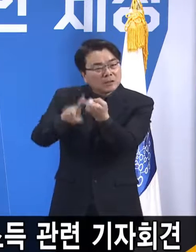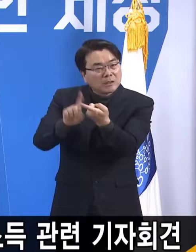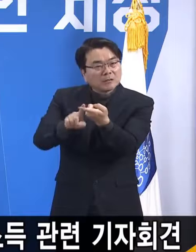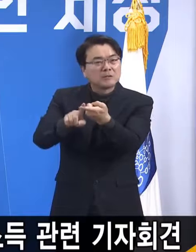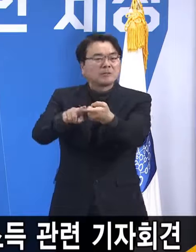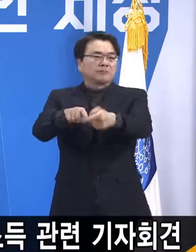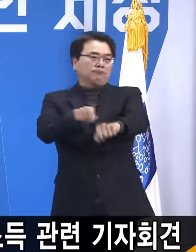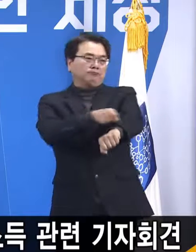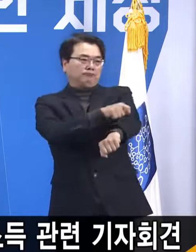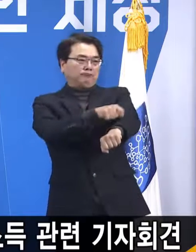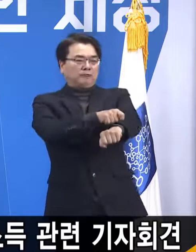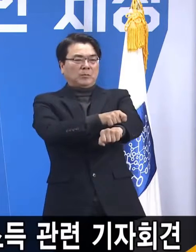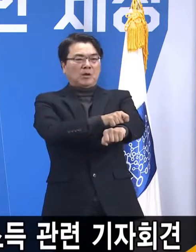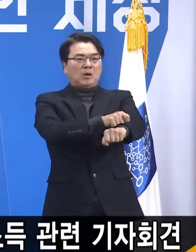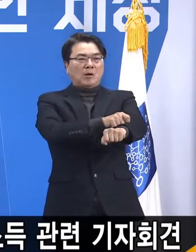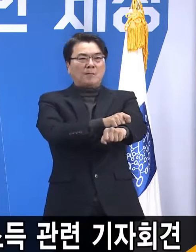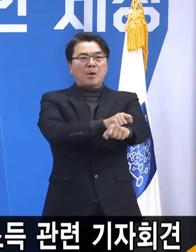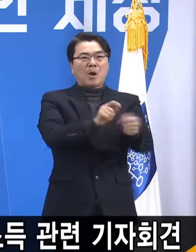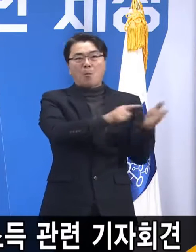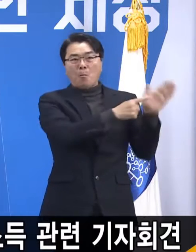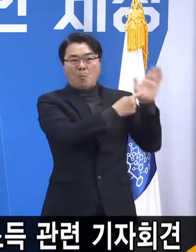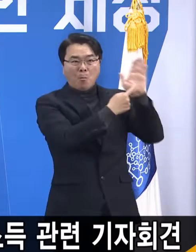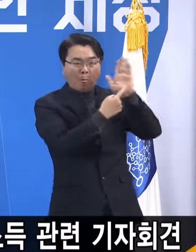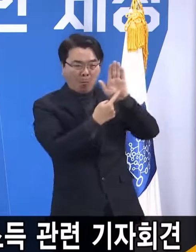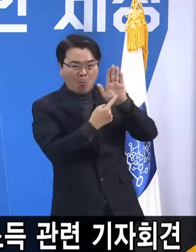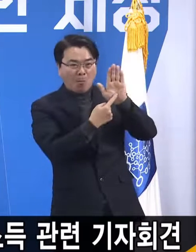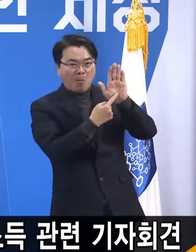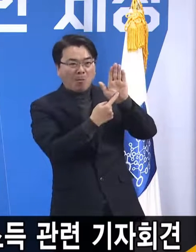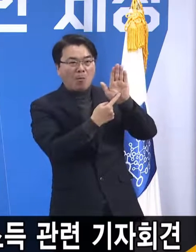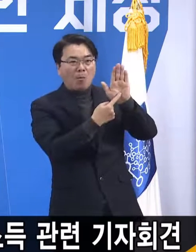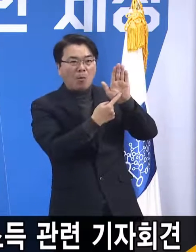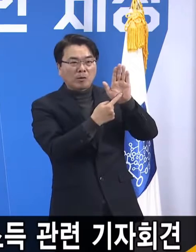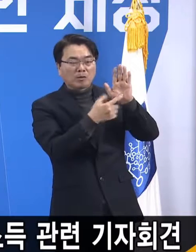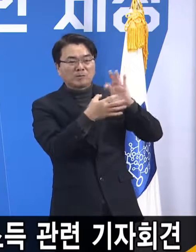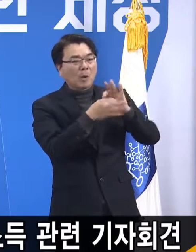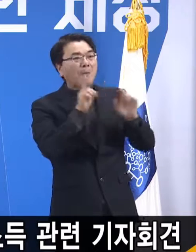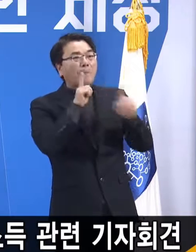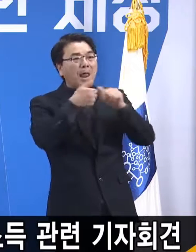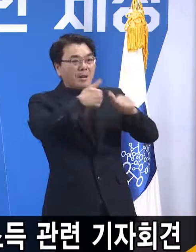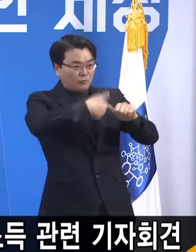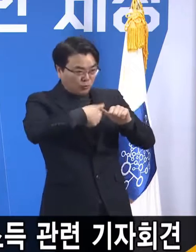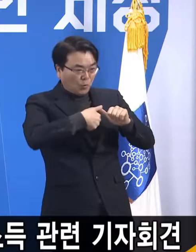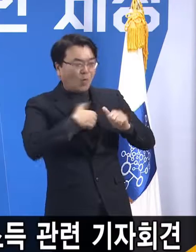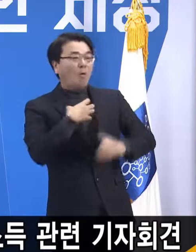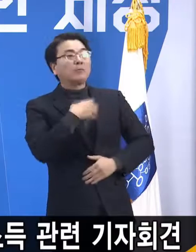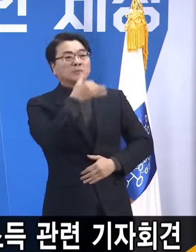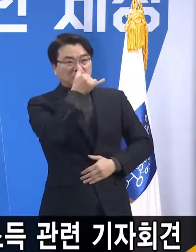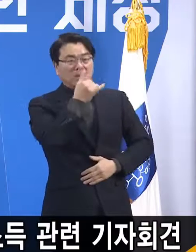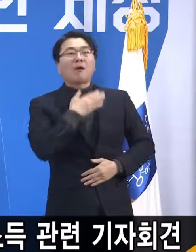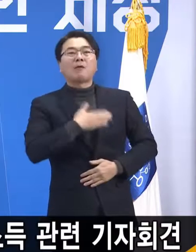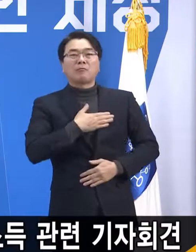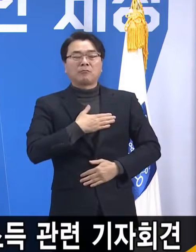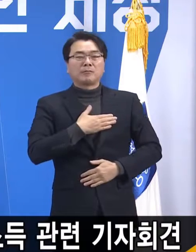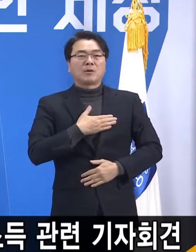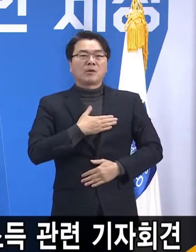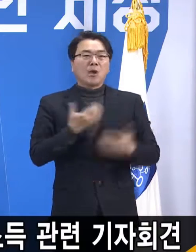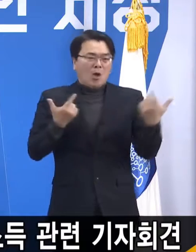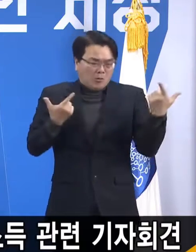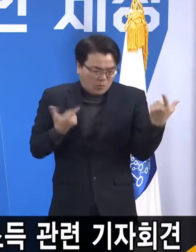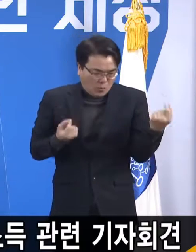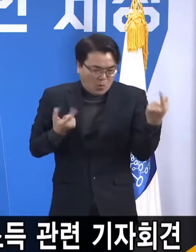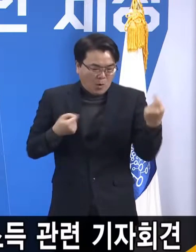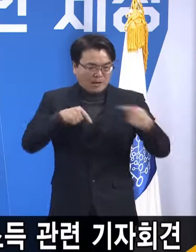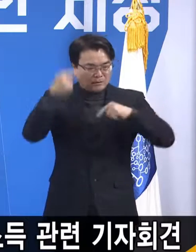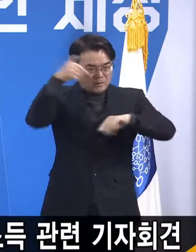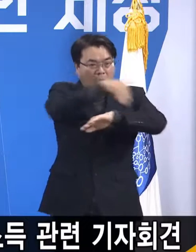표현을 써서 충고 또는 걱정을 해주셨습니다. 저는 똑같은 정책에 대해서도